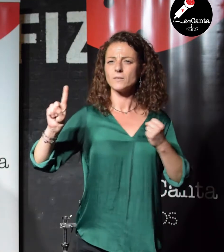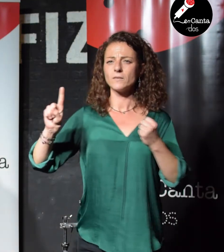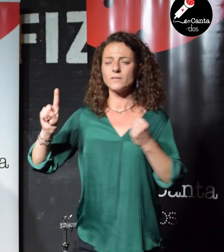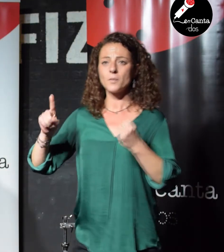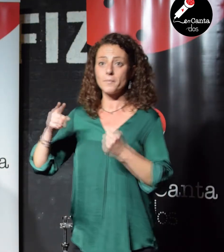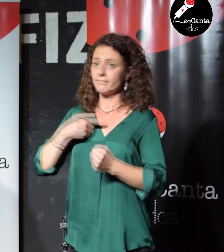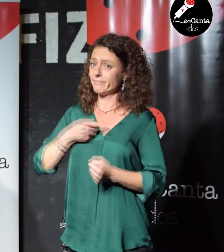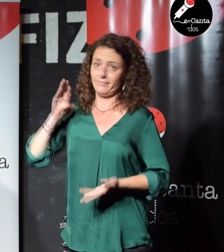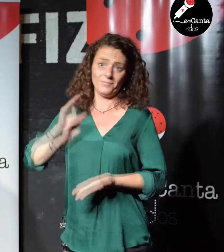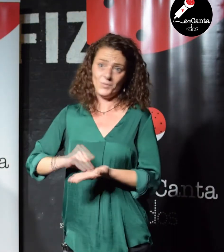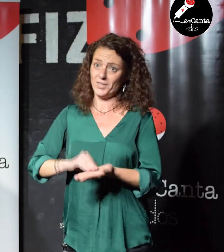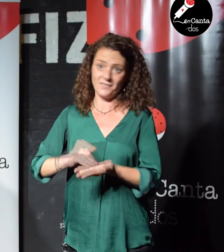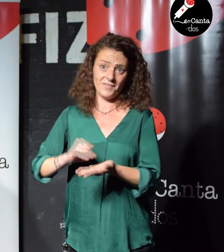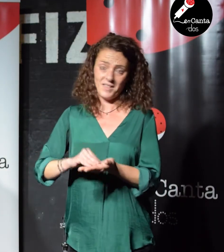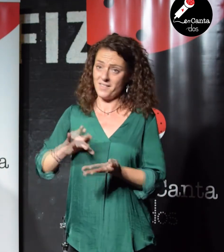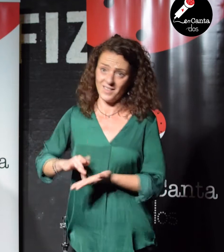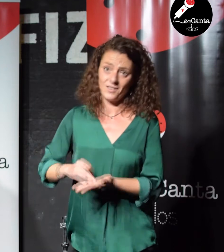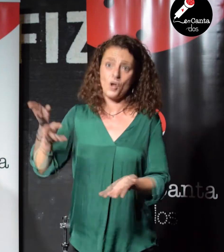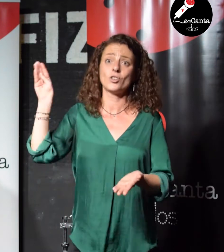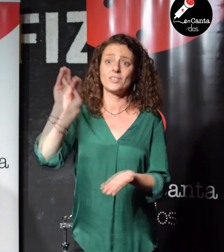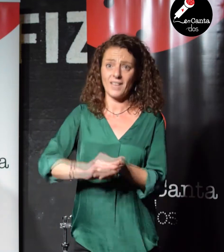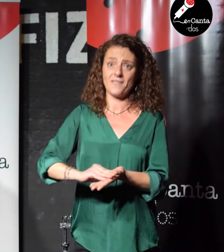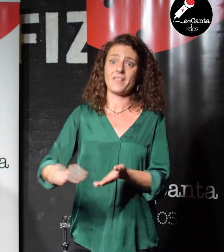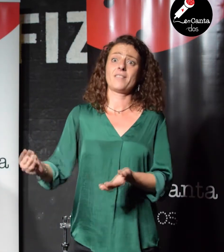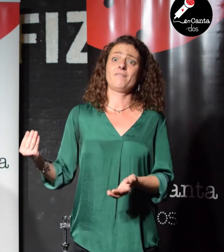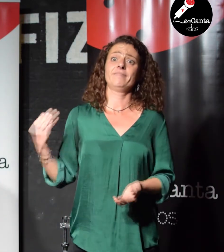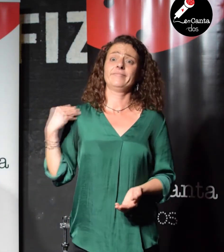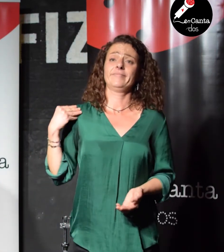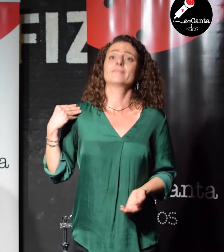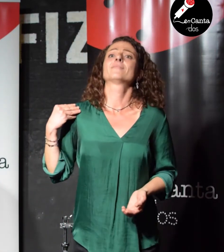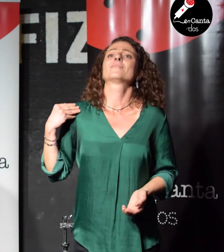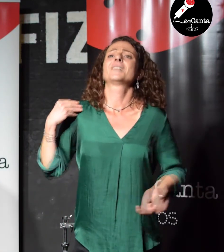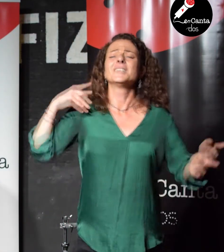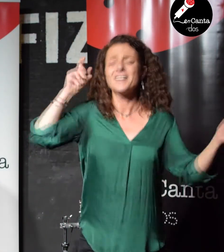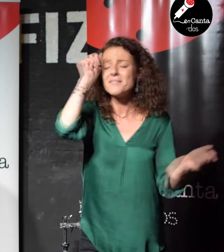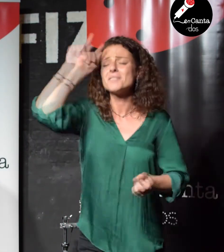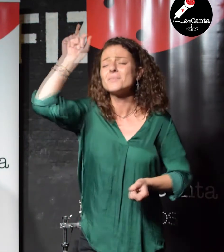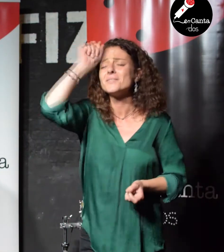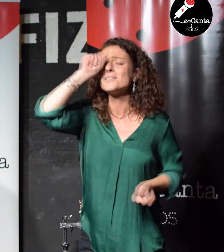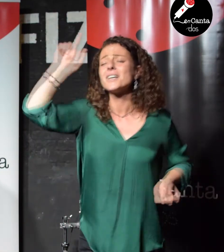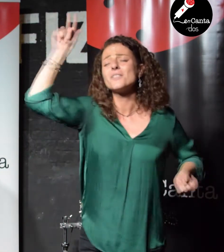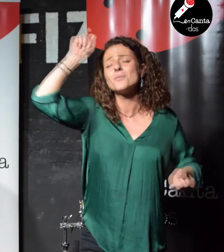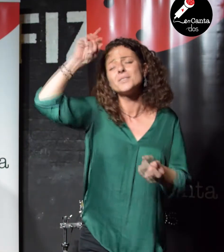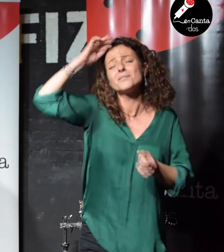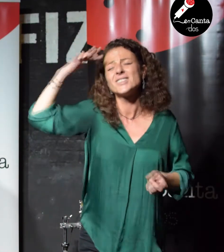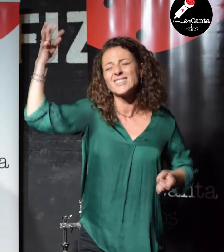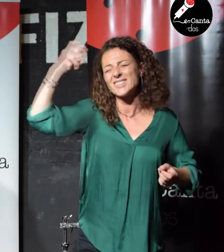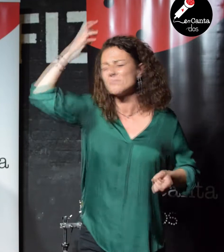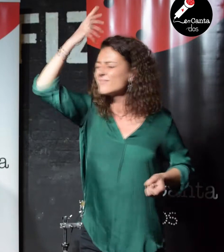veces vuelven a llamar, se han despertado mis fantasmas y